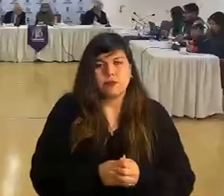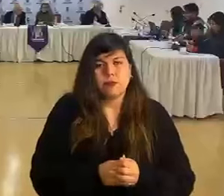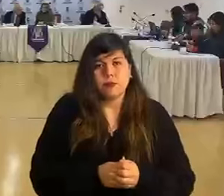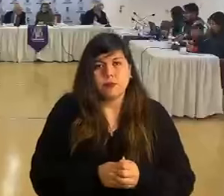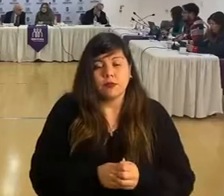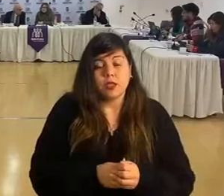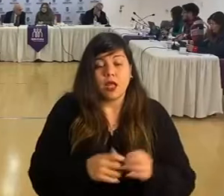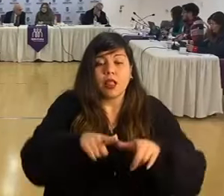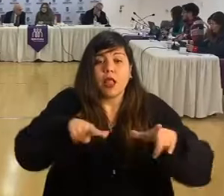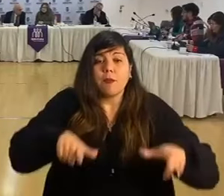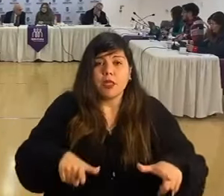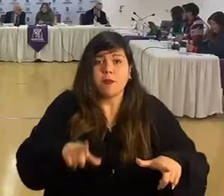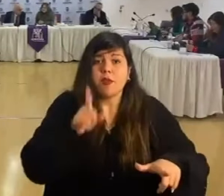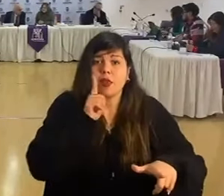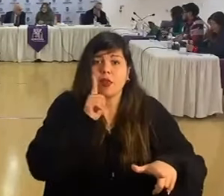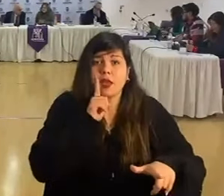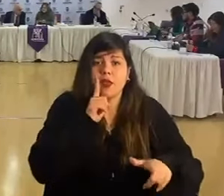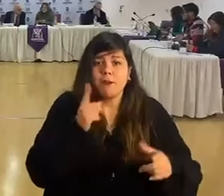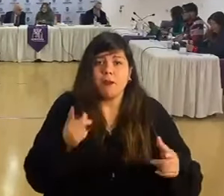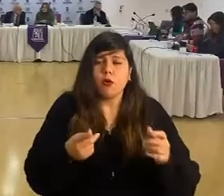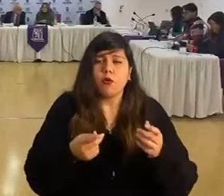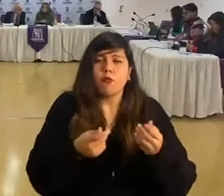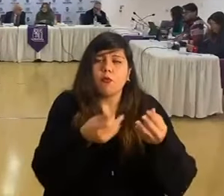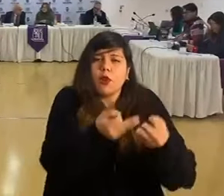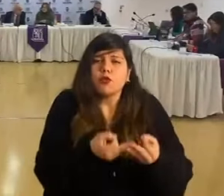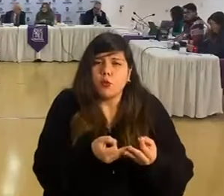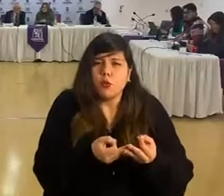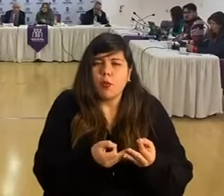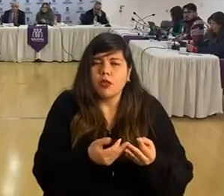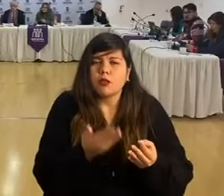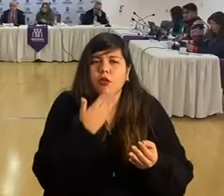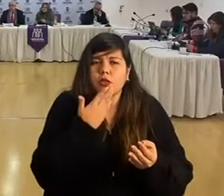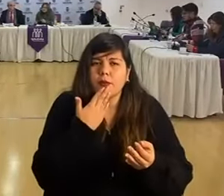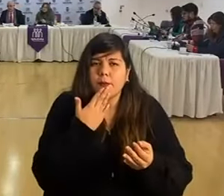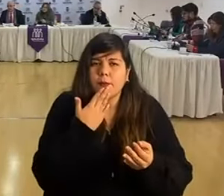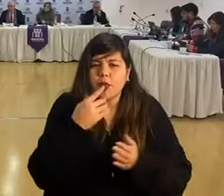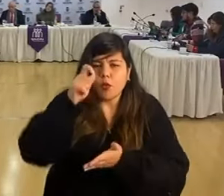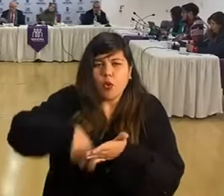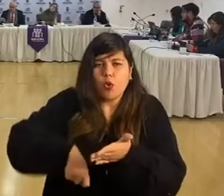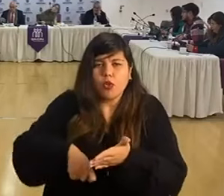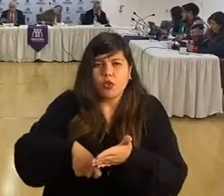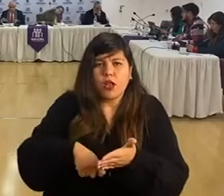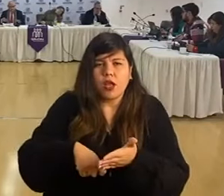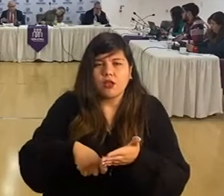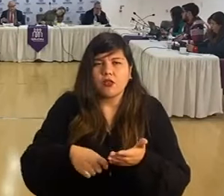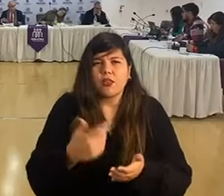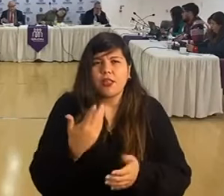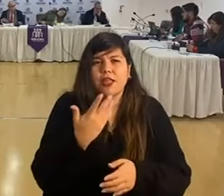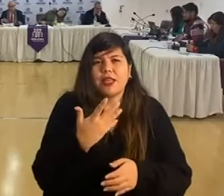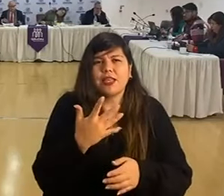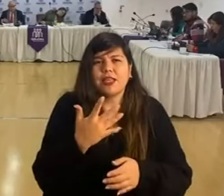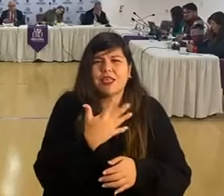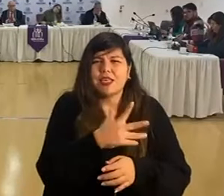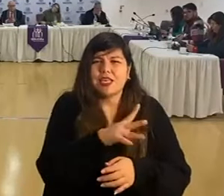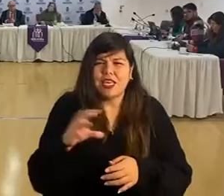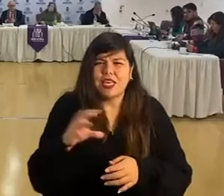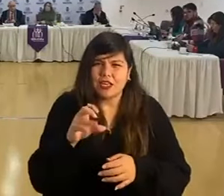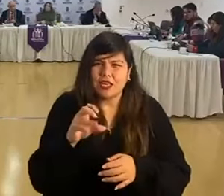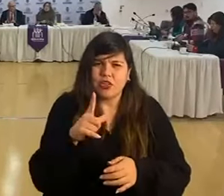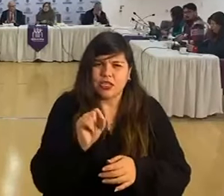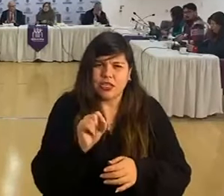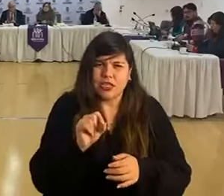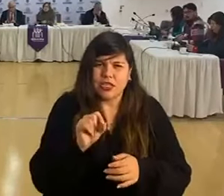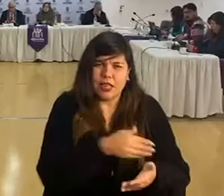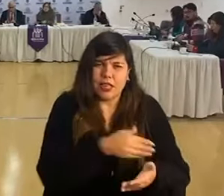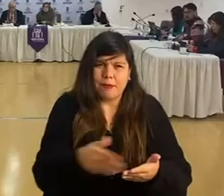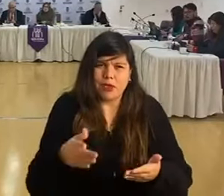Como departamento contamos con un presupuesto y una vigencia del contrato con un presupuesto de 570 millones de pesos y